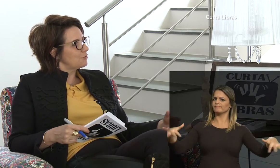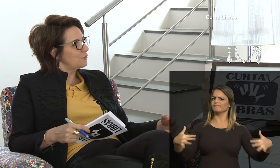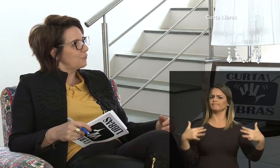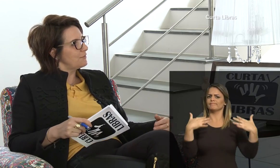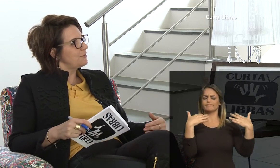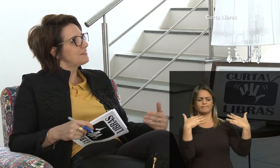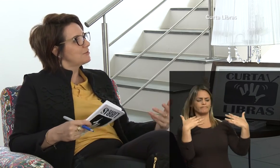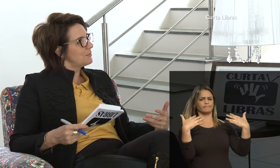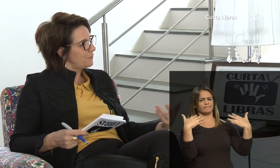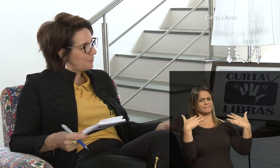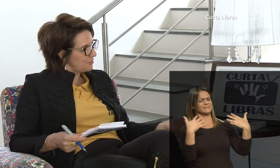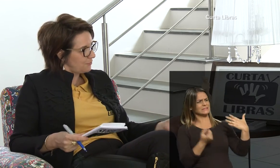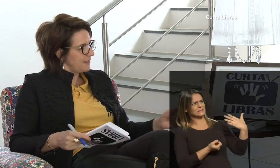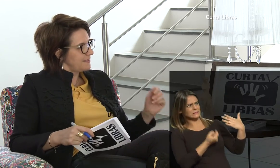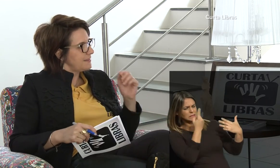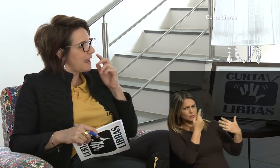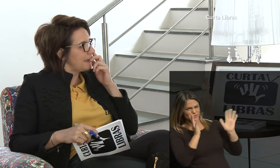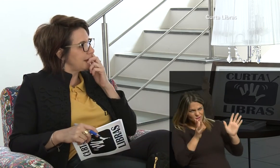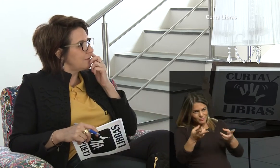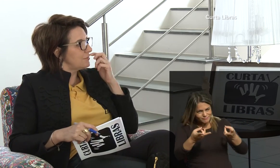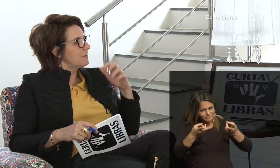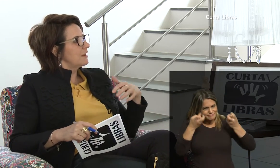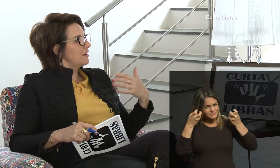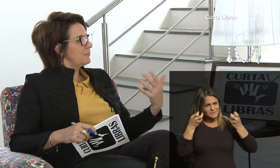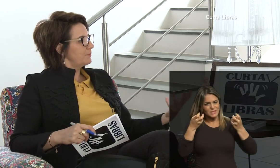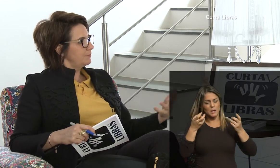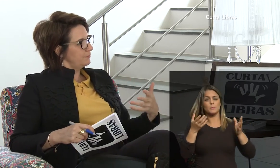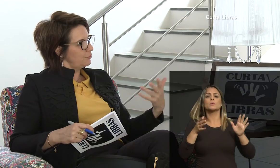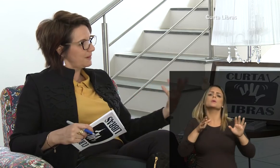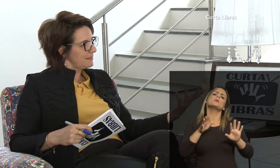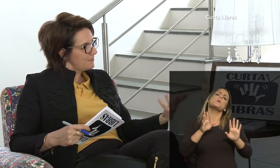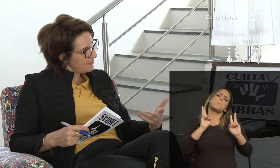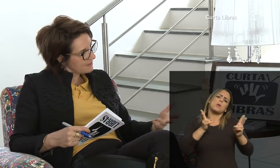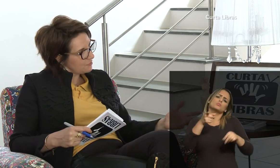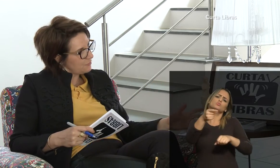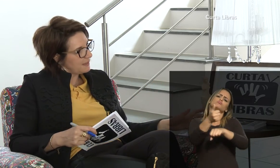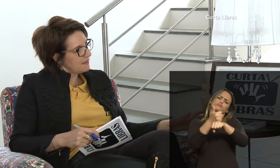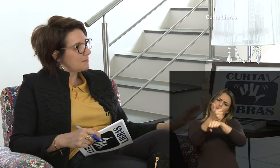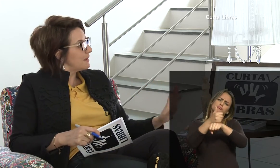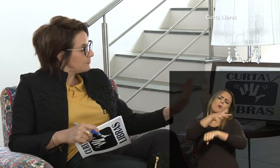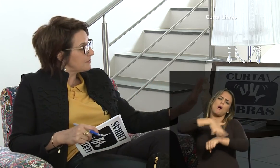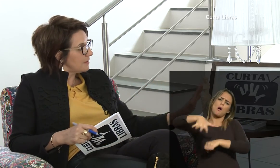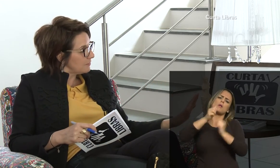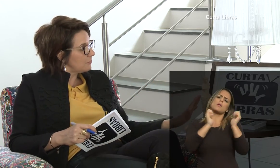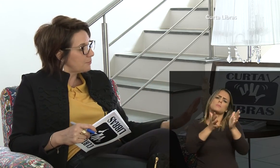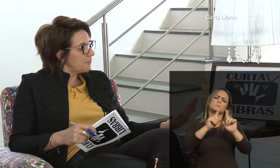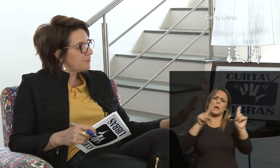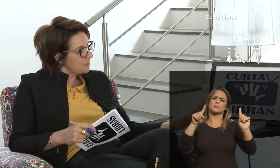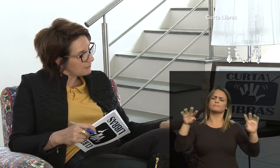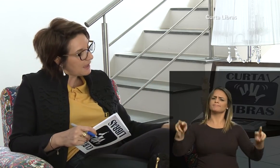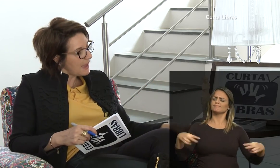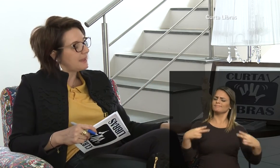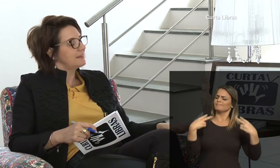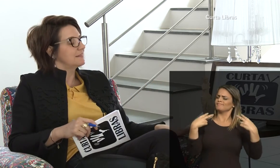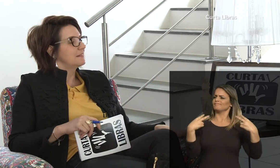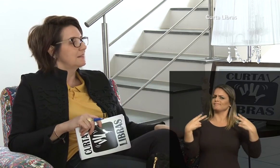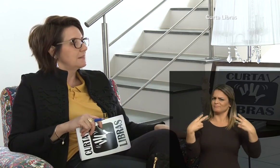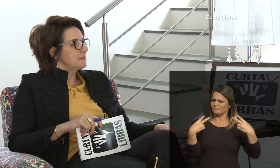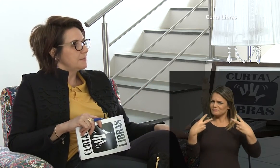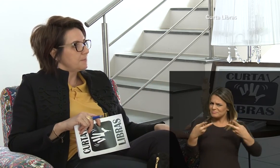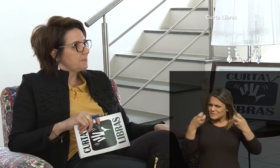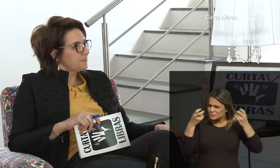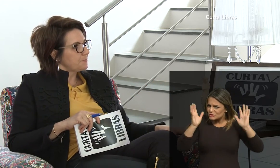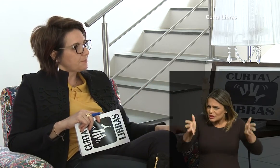sociedade tu foi vista de uma forma diferenciada? Isso, tu percebeu essa diferença, mesmo sendo profissional da área?